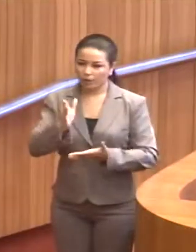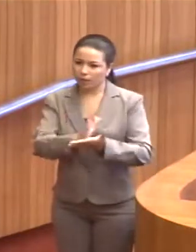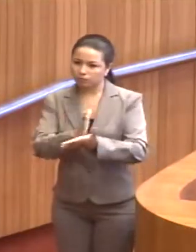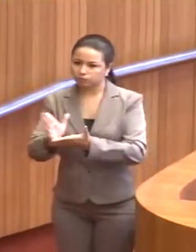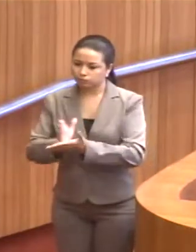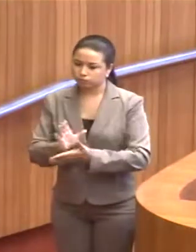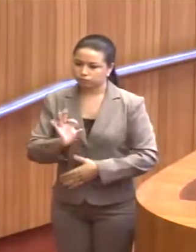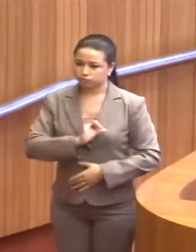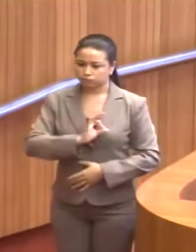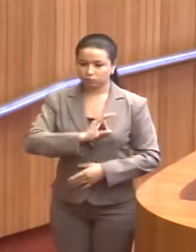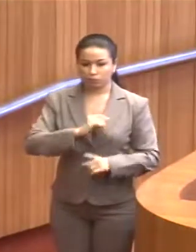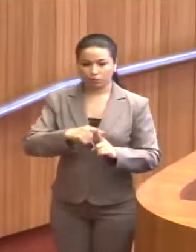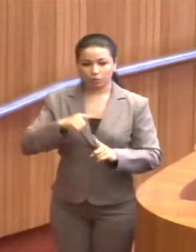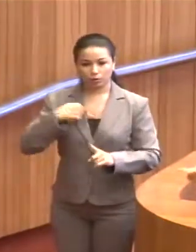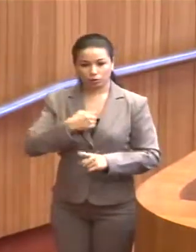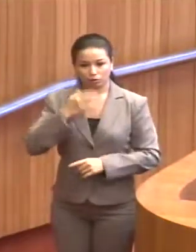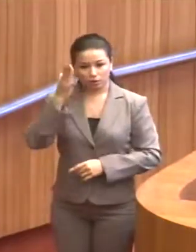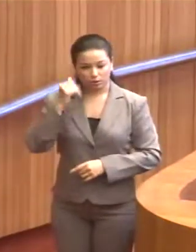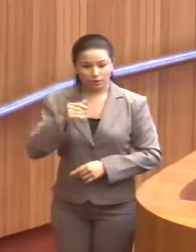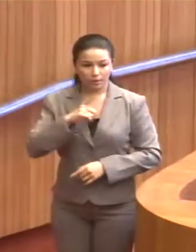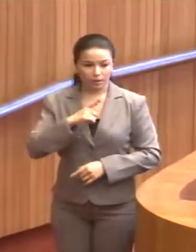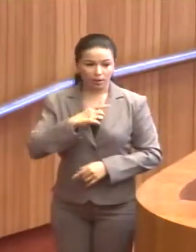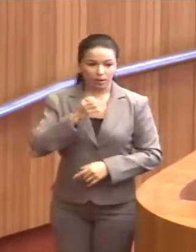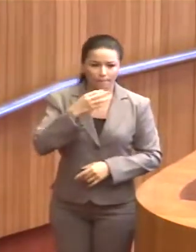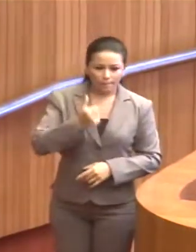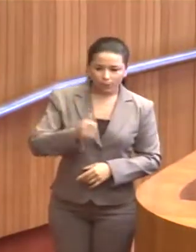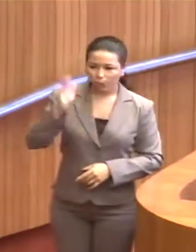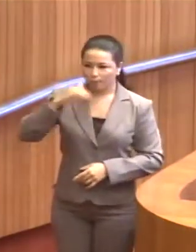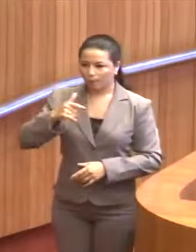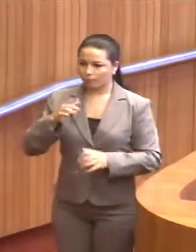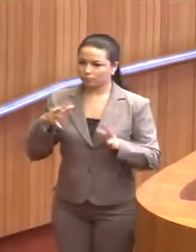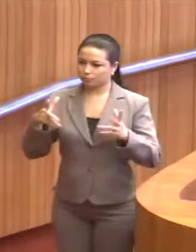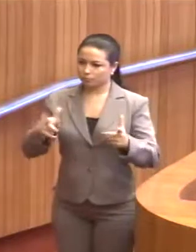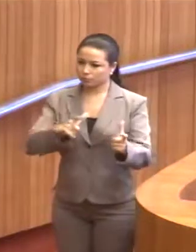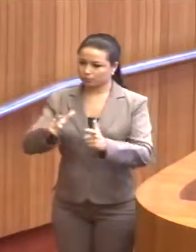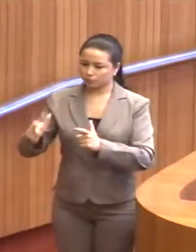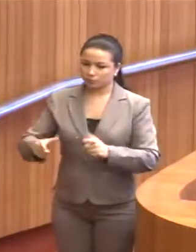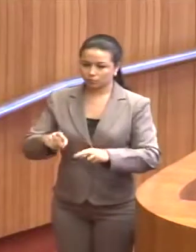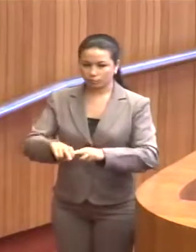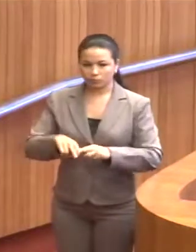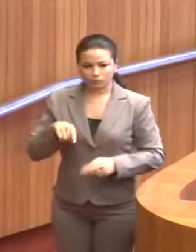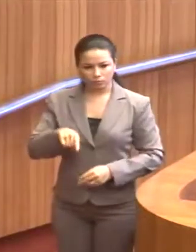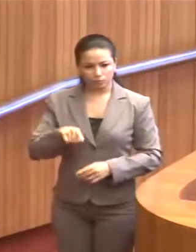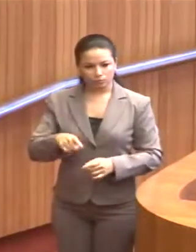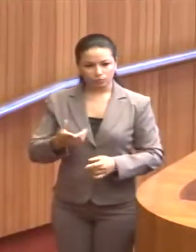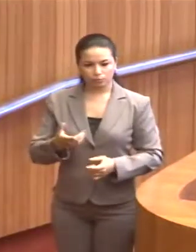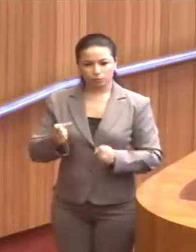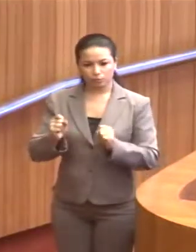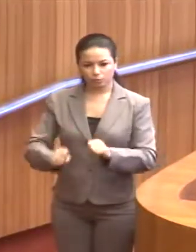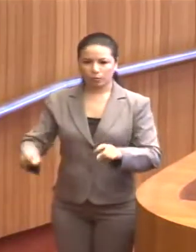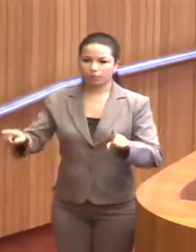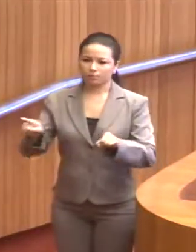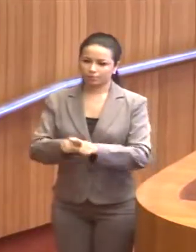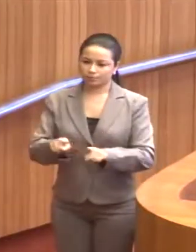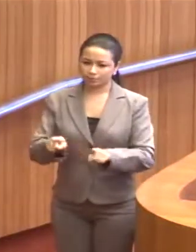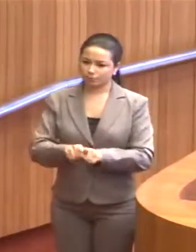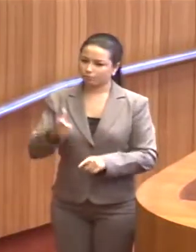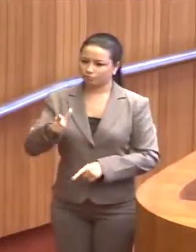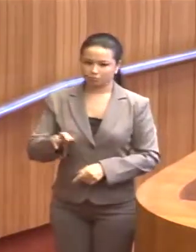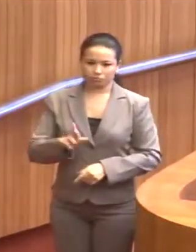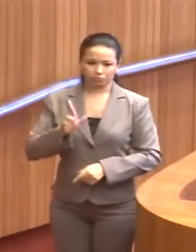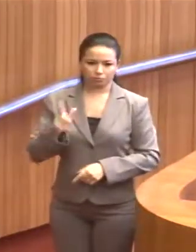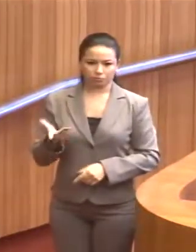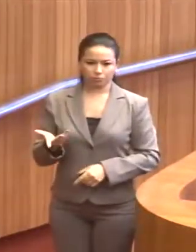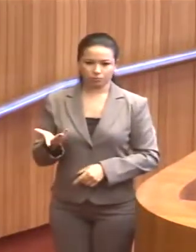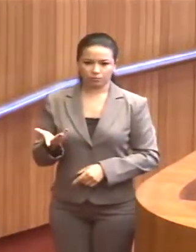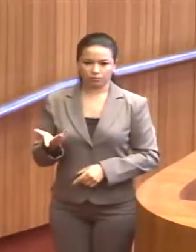policiais. Porque a gente sabe que há bons e maus em todos os lugares. E, portanto, nas instâncias de poder também não é diferente.